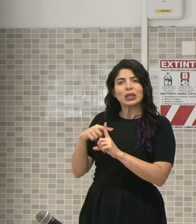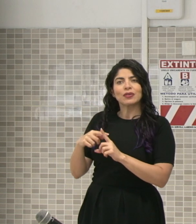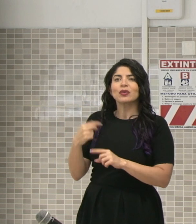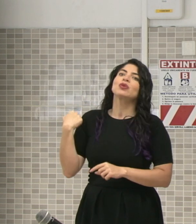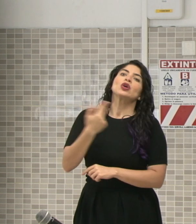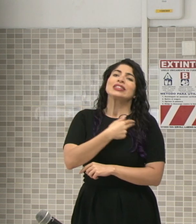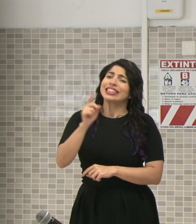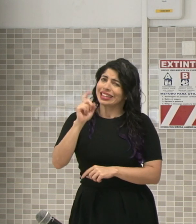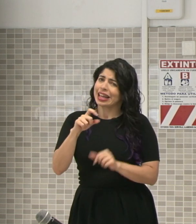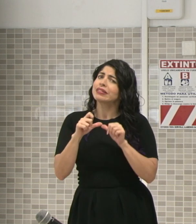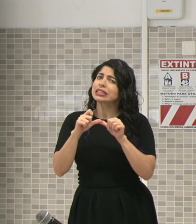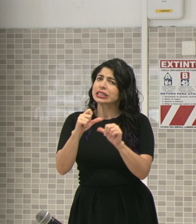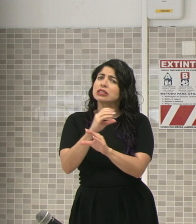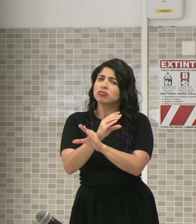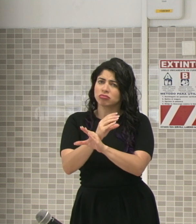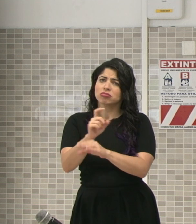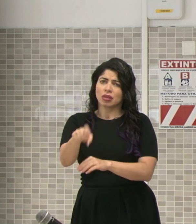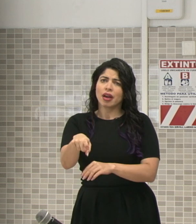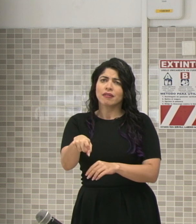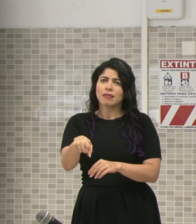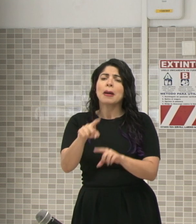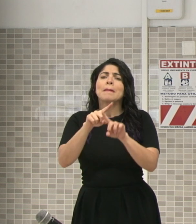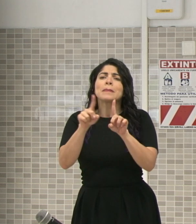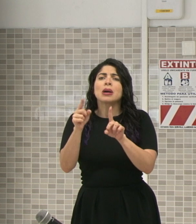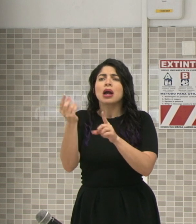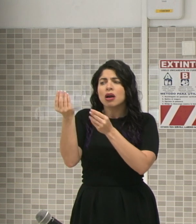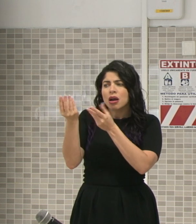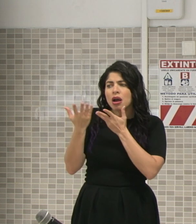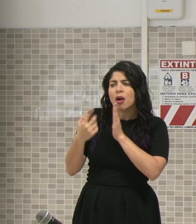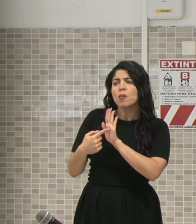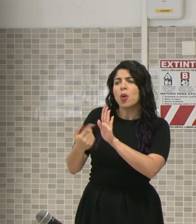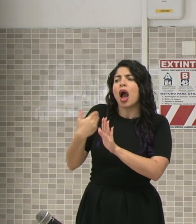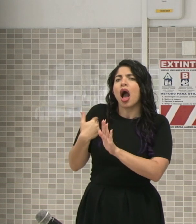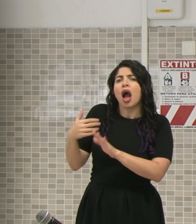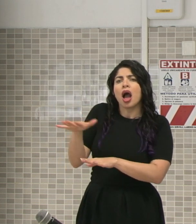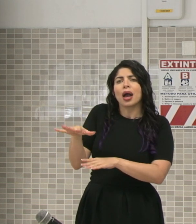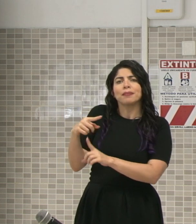Tenemos que cuidarnos ahí también. Pero hay una señal positiva.